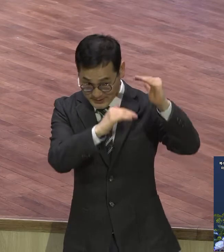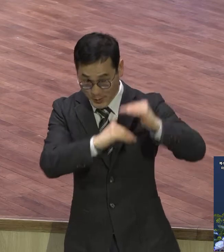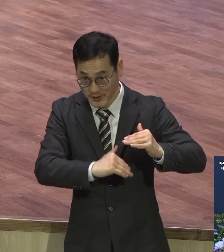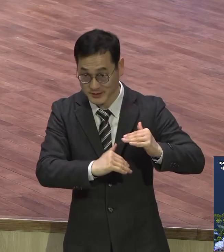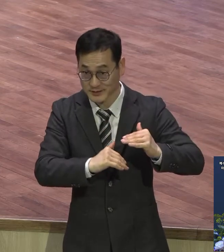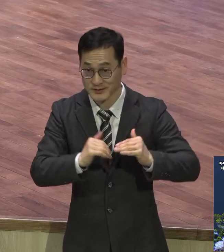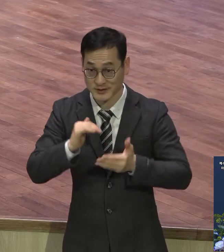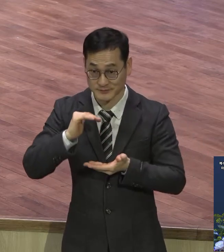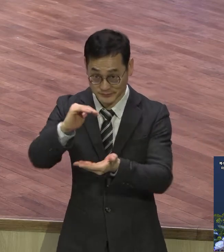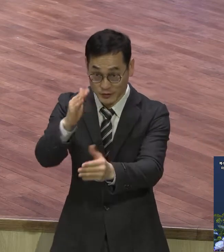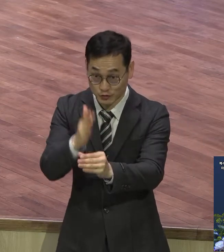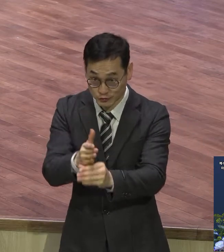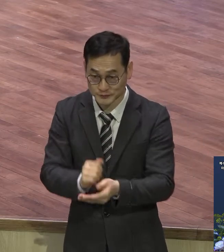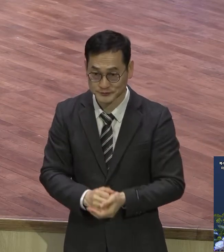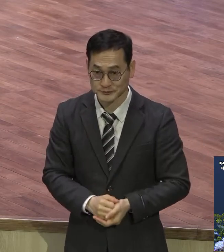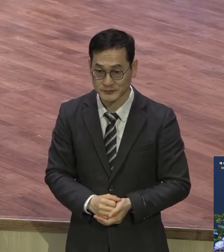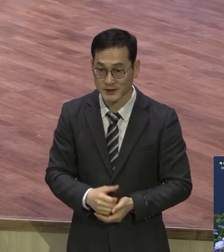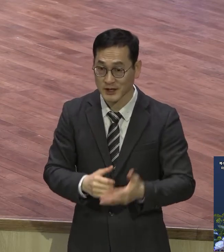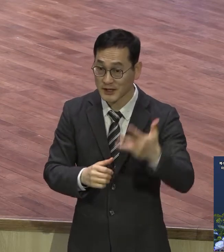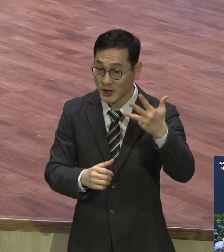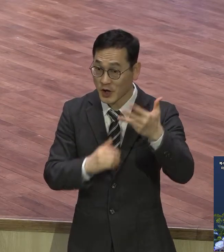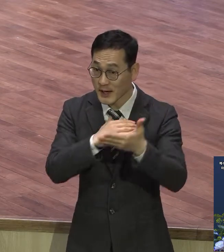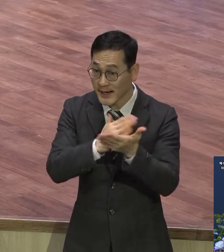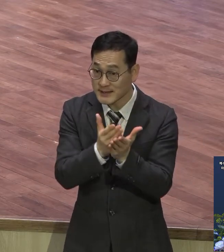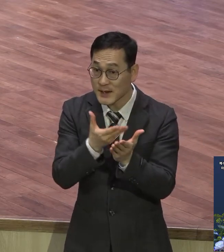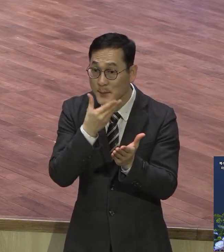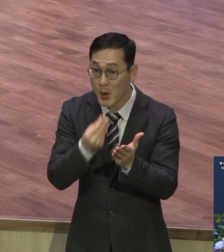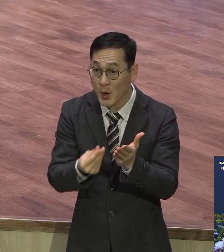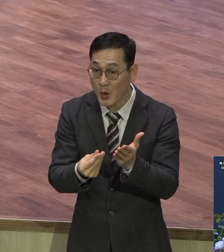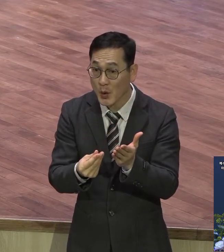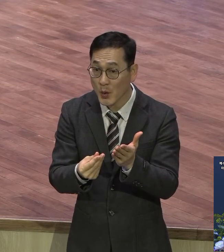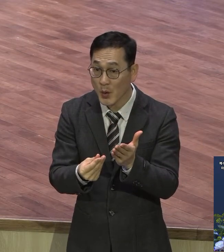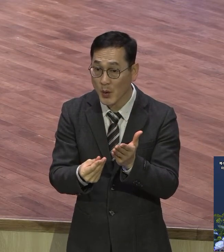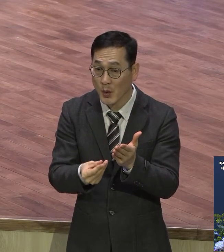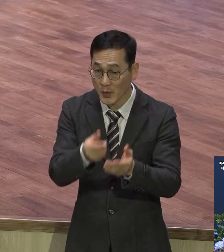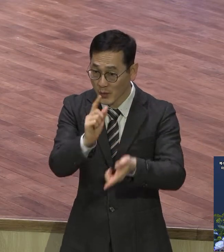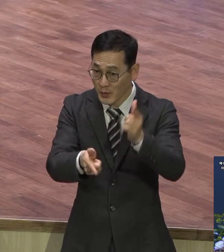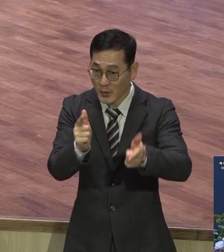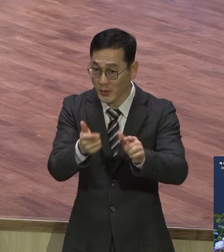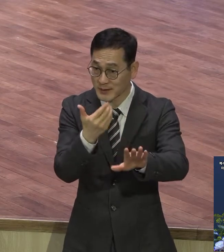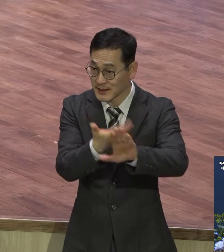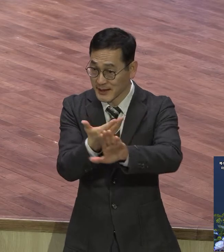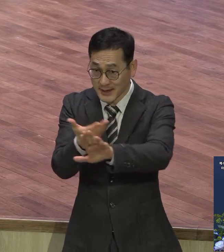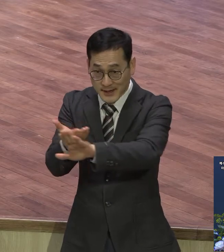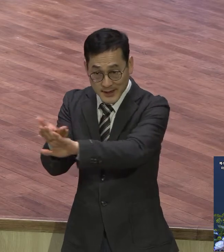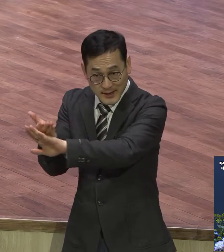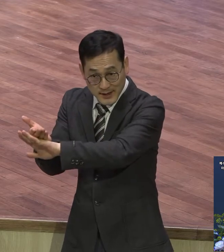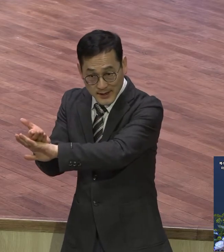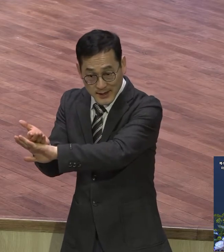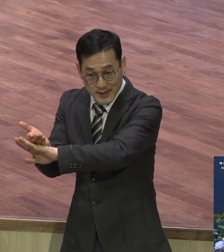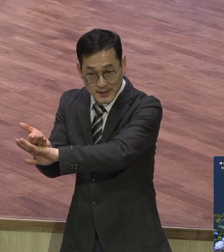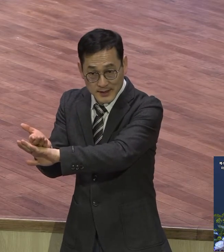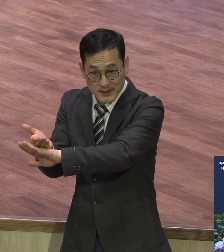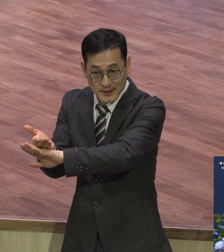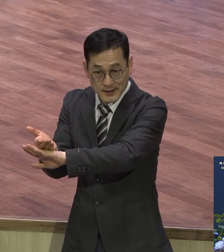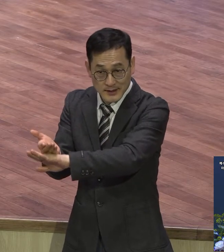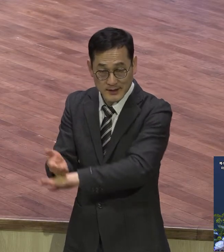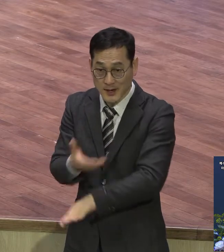뭐냐? 여덟 가지 복이 다르게 따로따로 떨어져 있는 그런 개별적 개념이